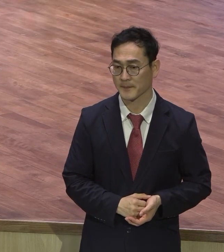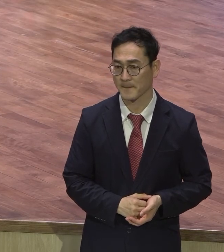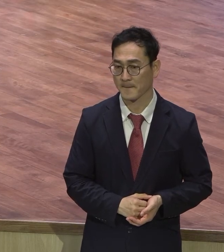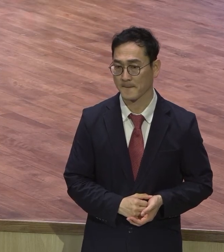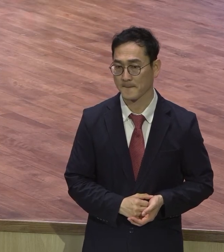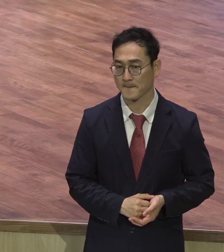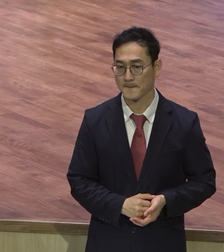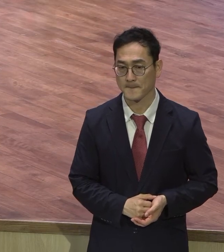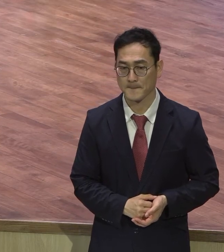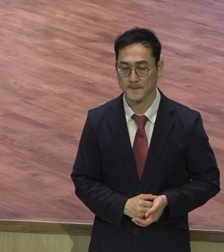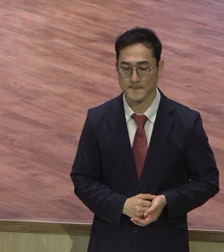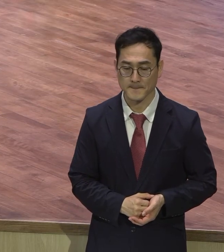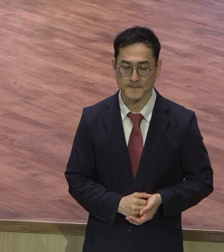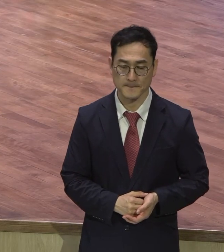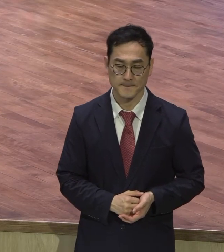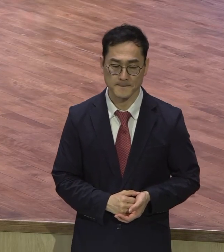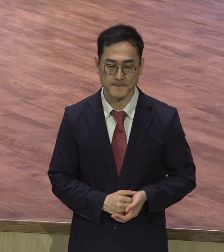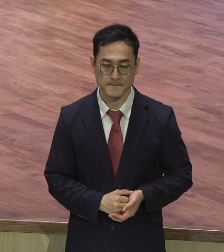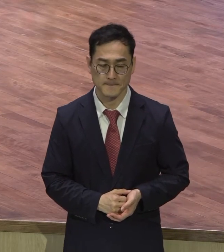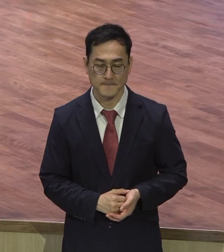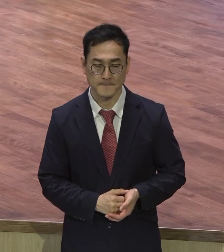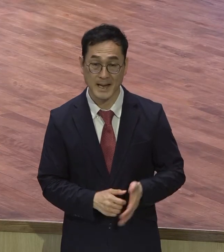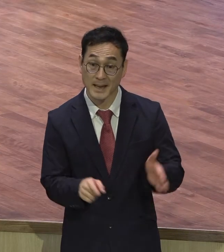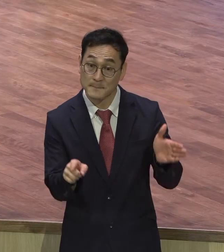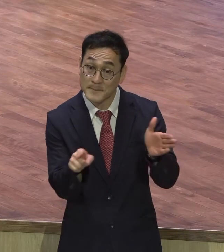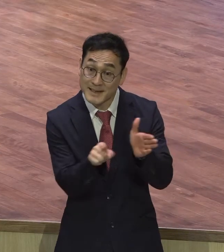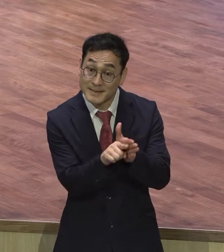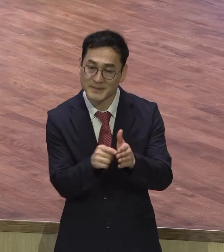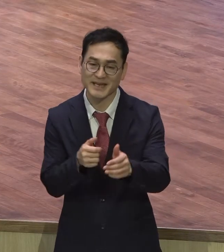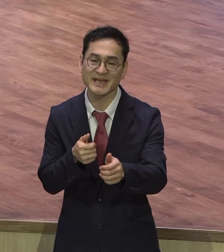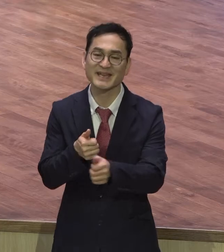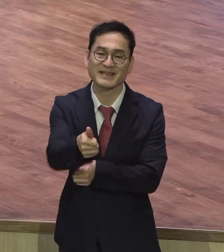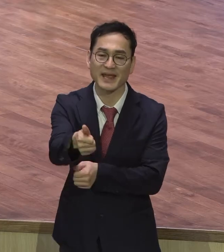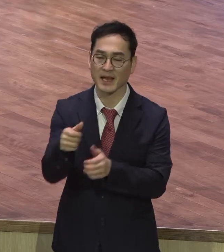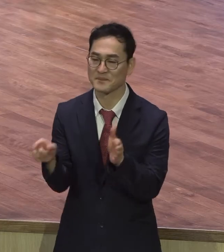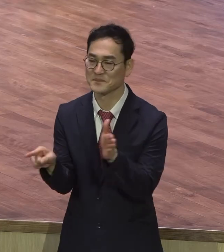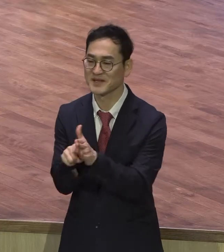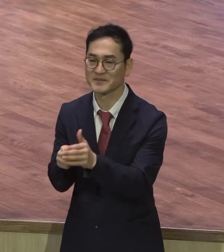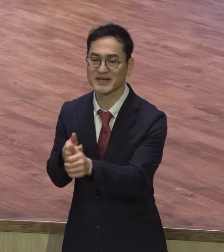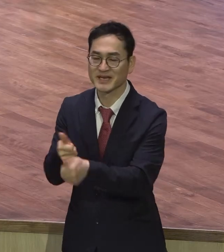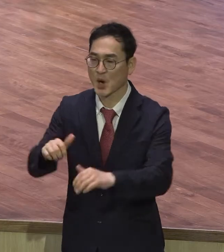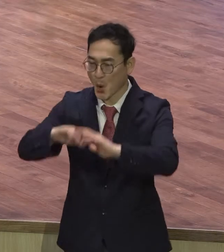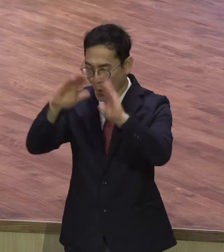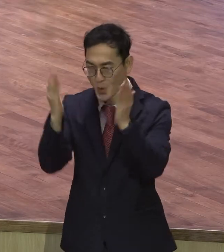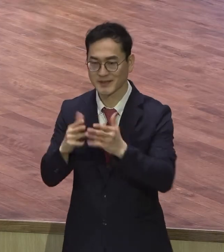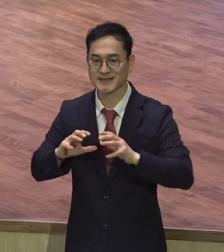믿음이 이기네 믿음이 이기네 온 세상 믿음이 이긴다